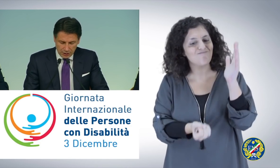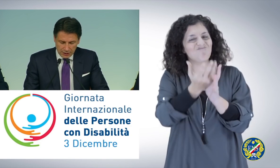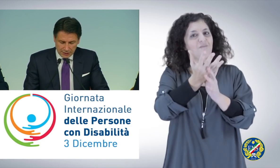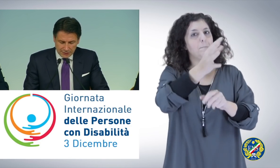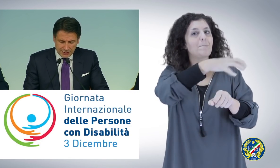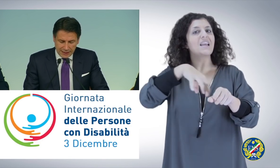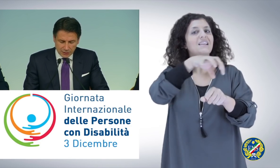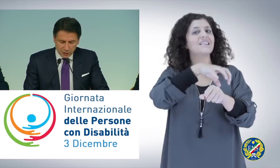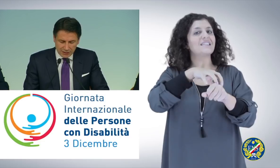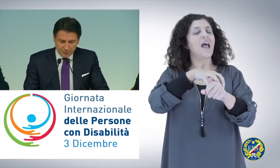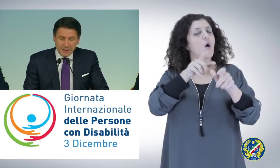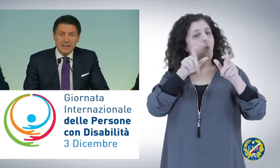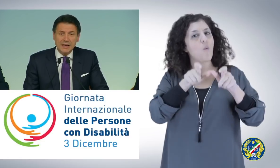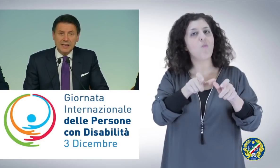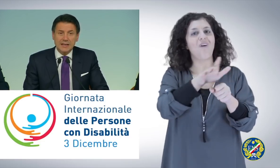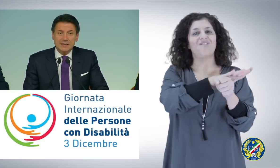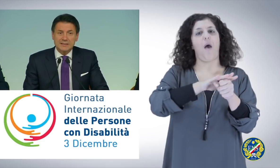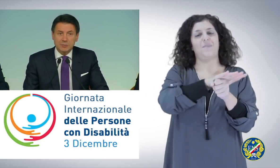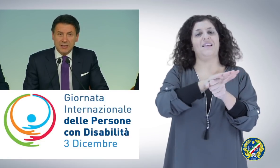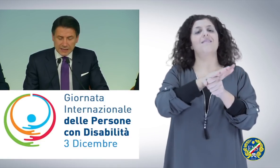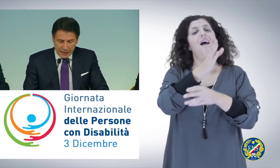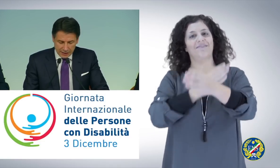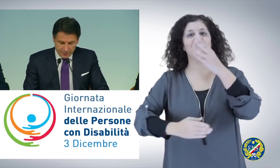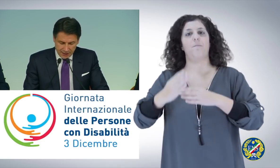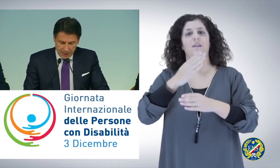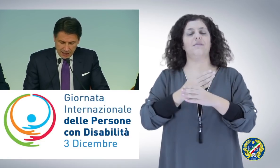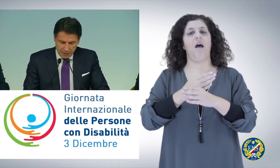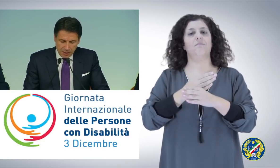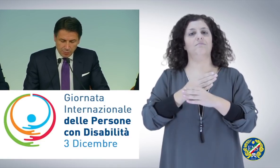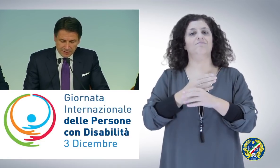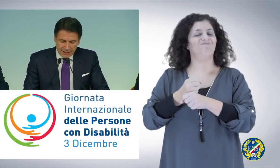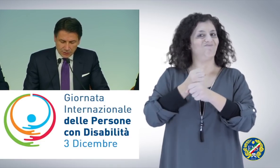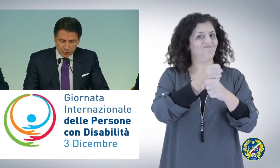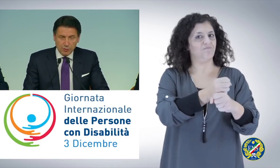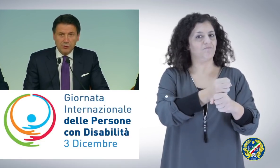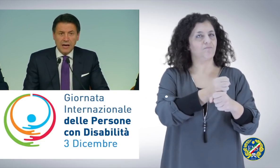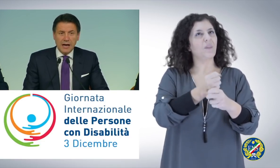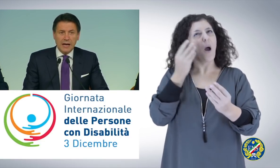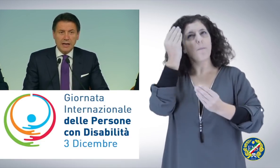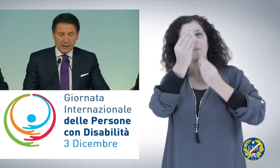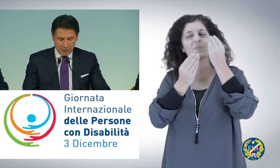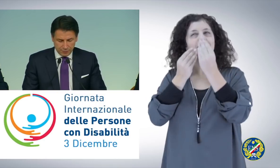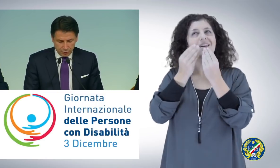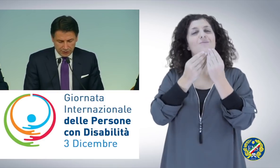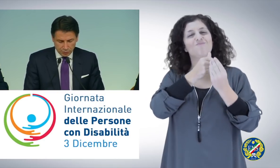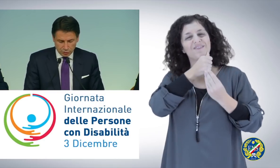dedicato alla famiglia e alle disabilità, abbiamo pensato alla figura di un